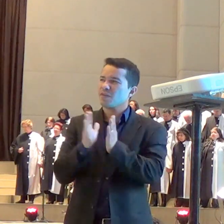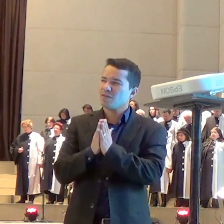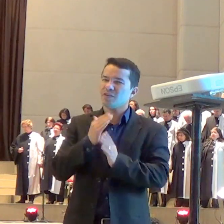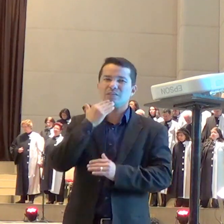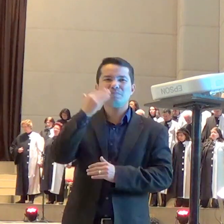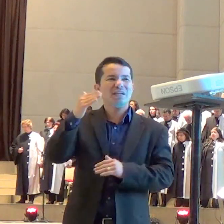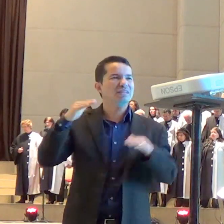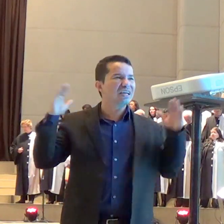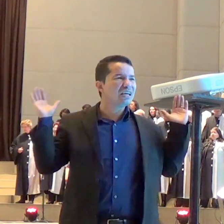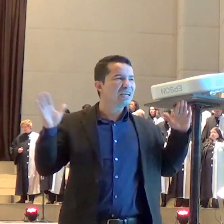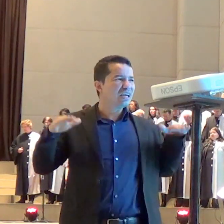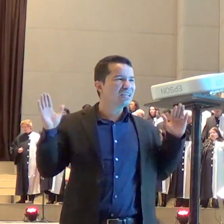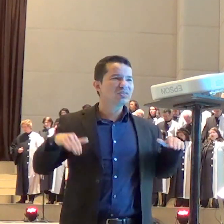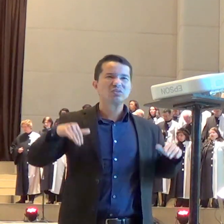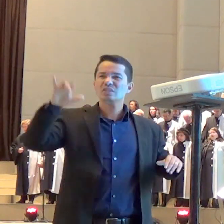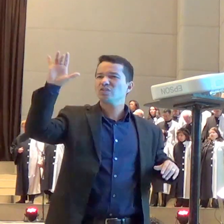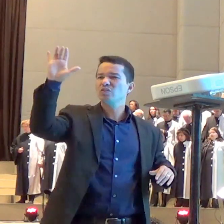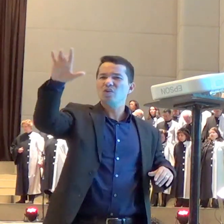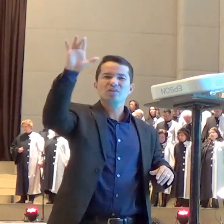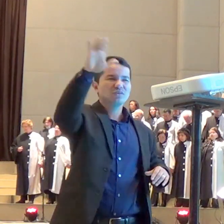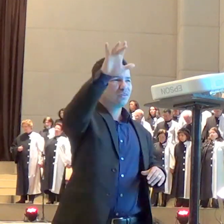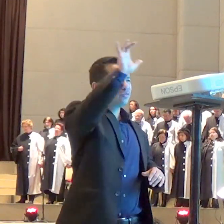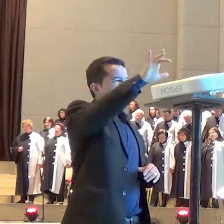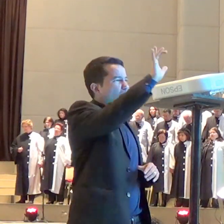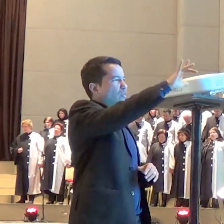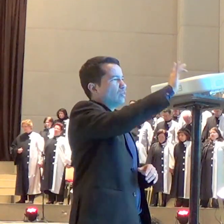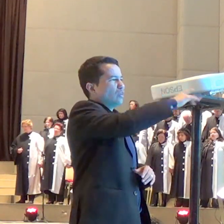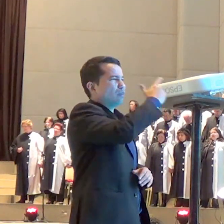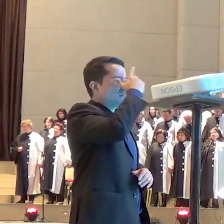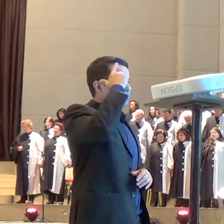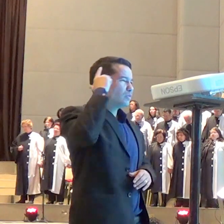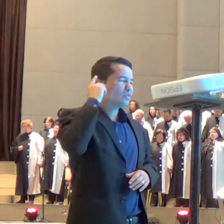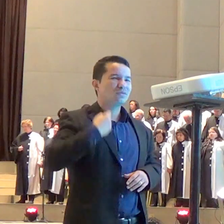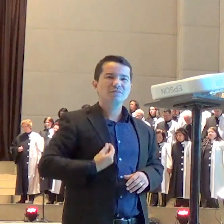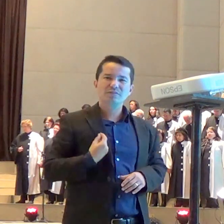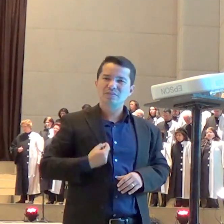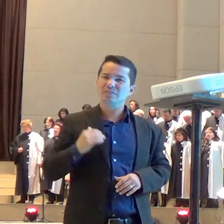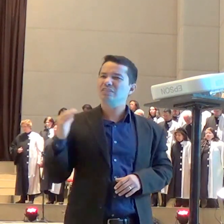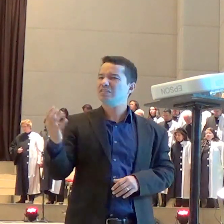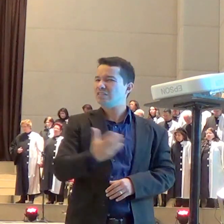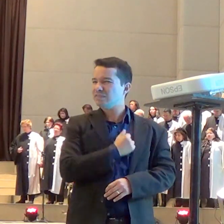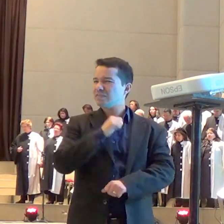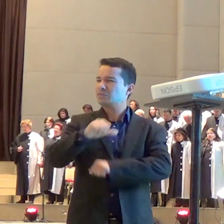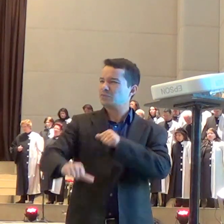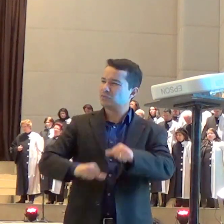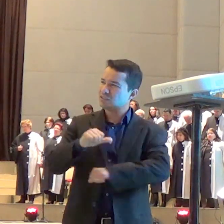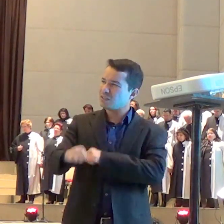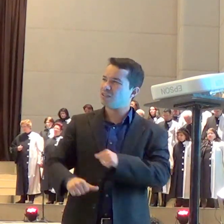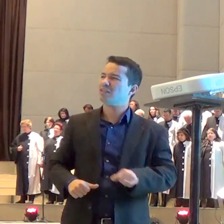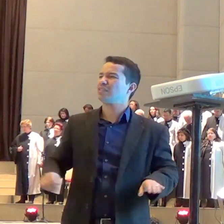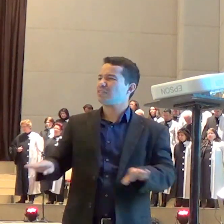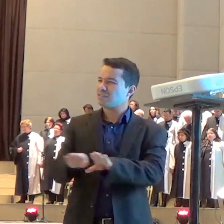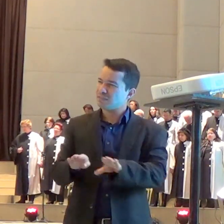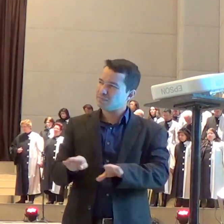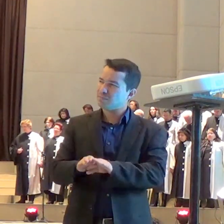Senhor manda o teu anjo e coloca alguém ali para para ser instrumento da tua graça